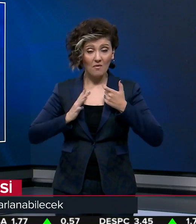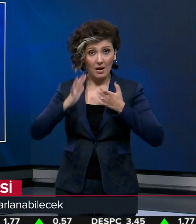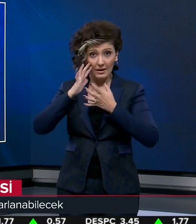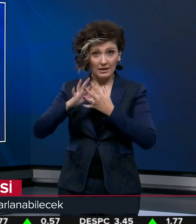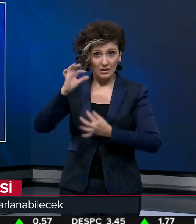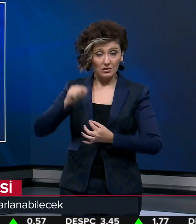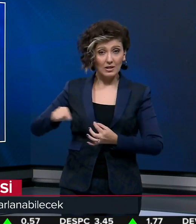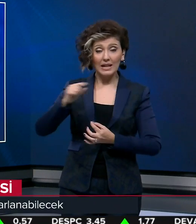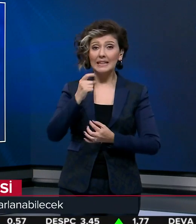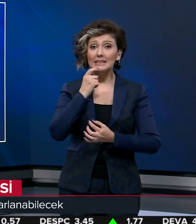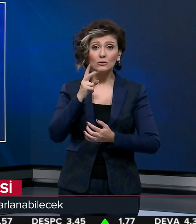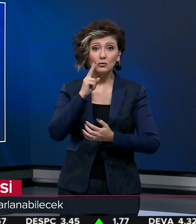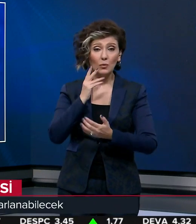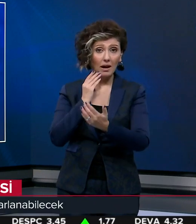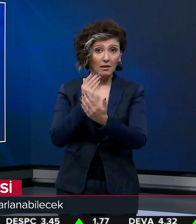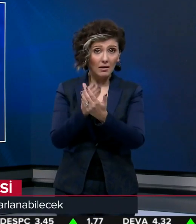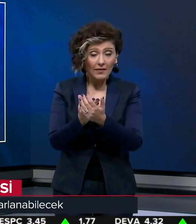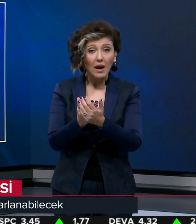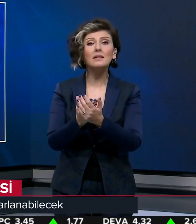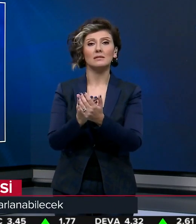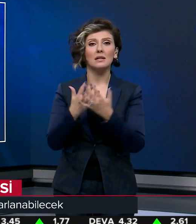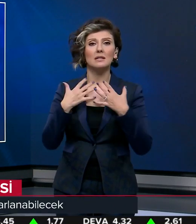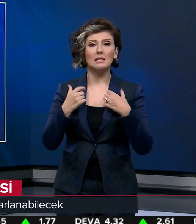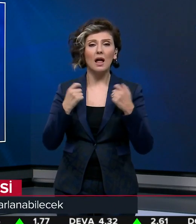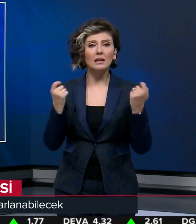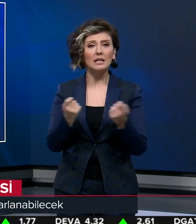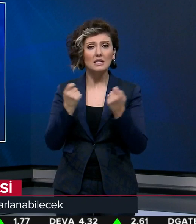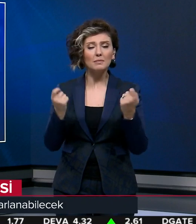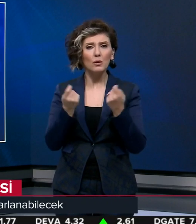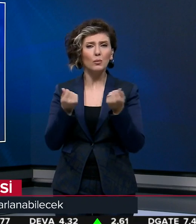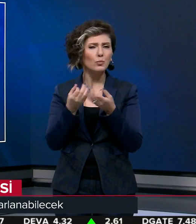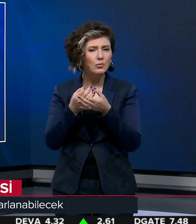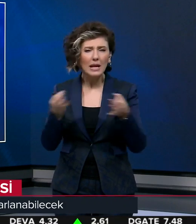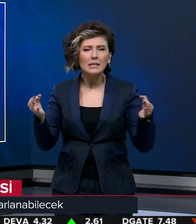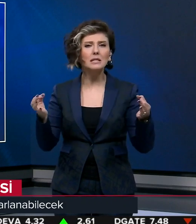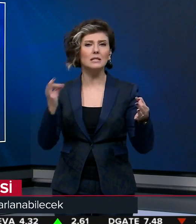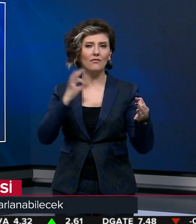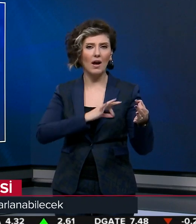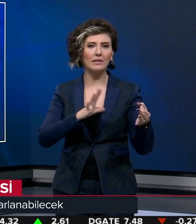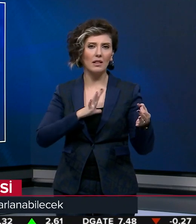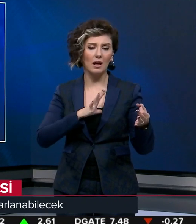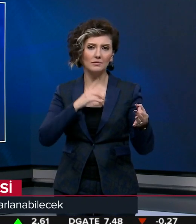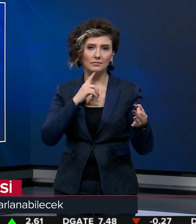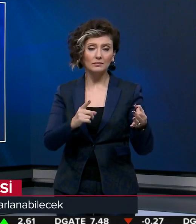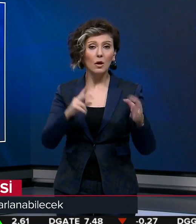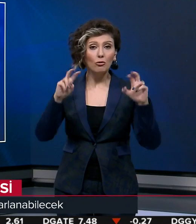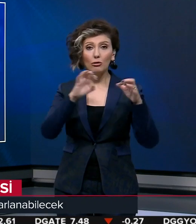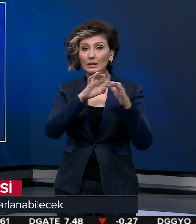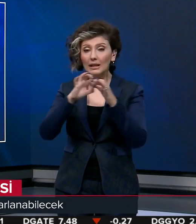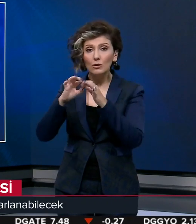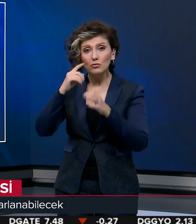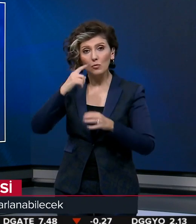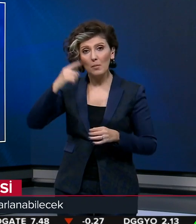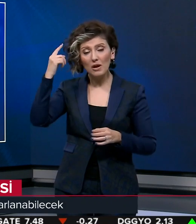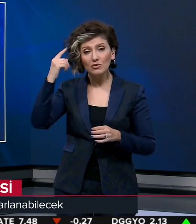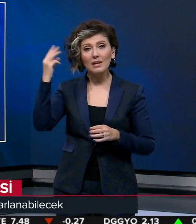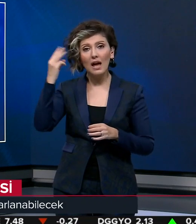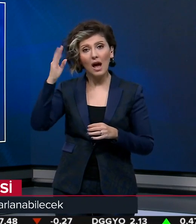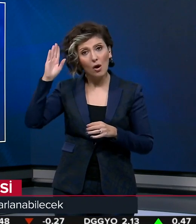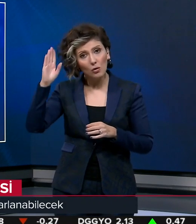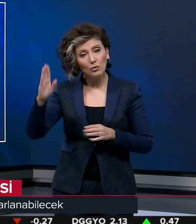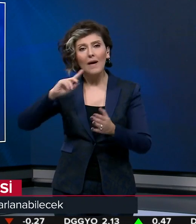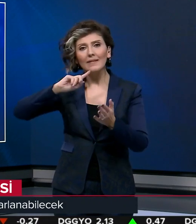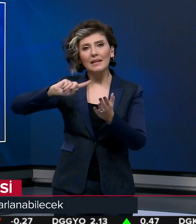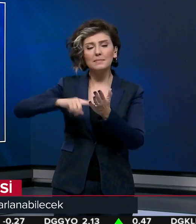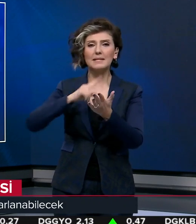kişiler yıl sonuna kadar sağlık hizmetlerinden ücretsiz yararlanabilecekler. Konuyla ilgili Cumhurbaşkanı Recep